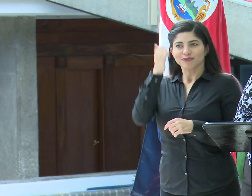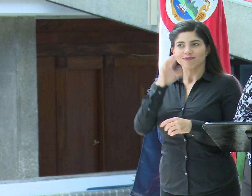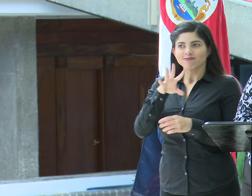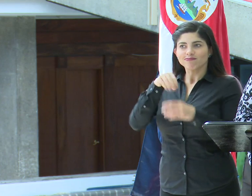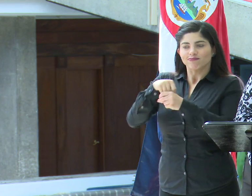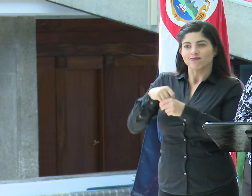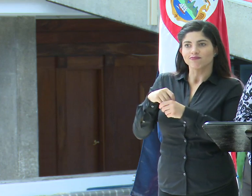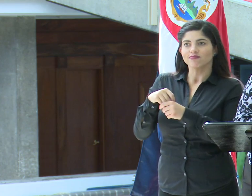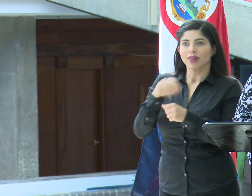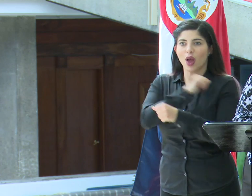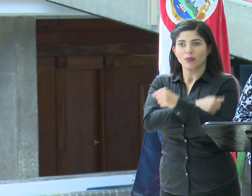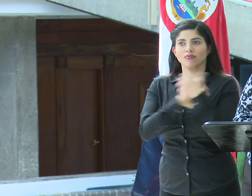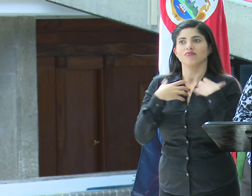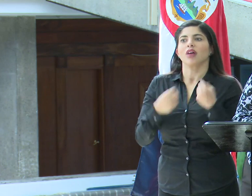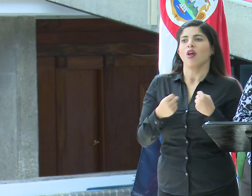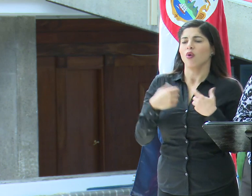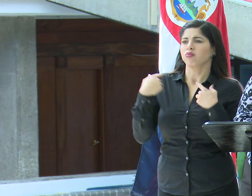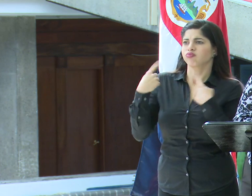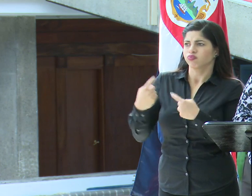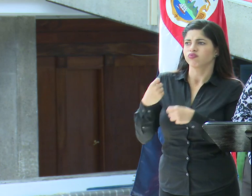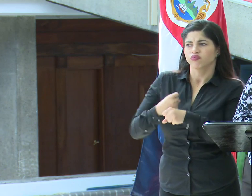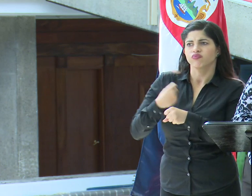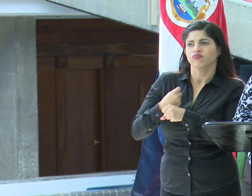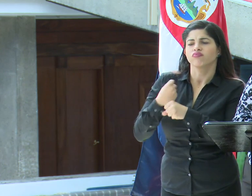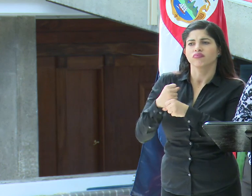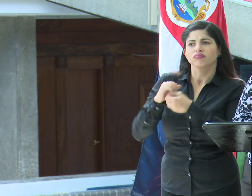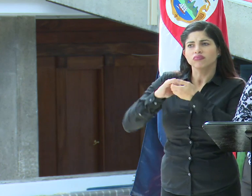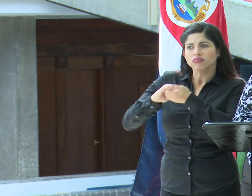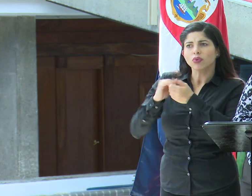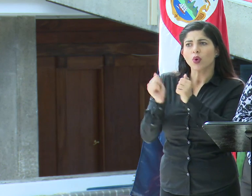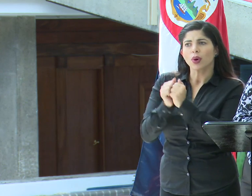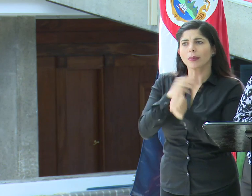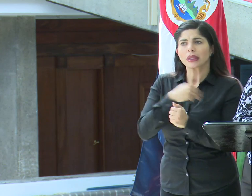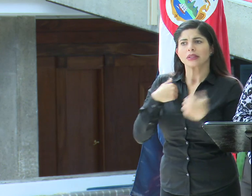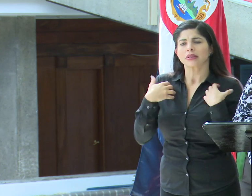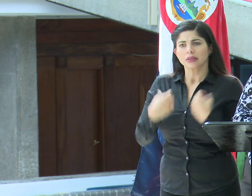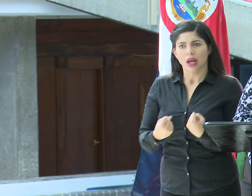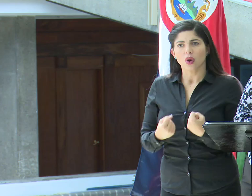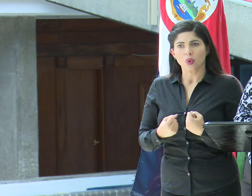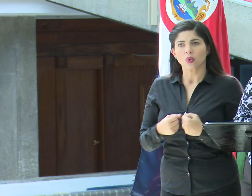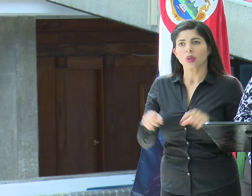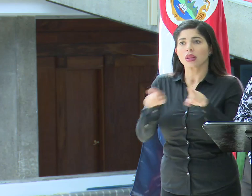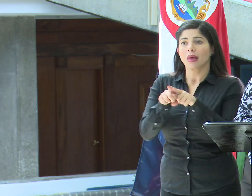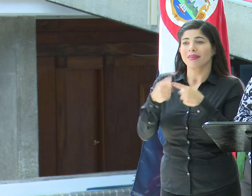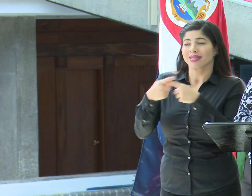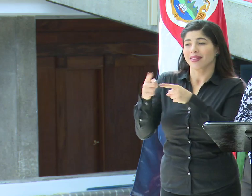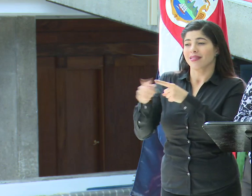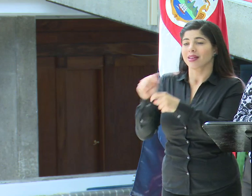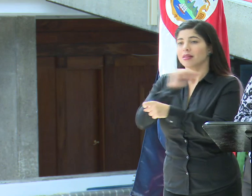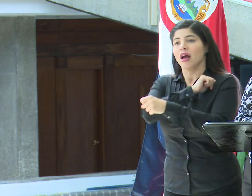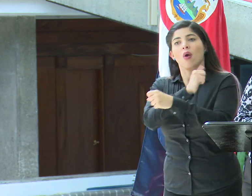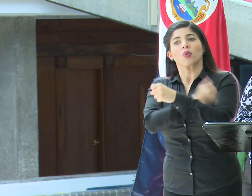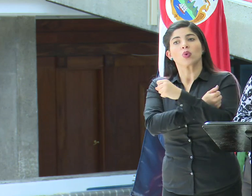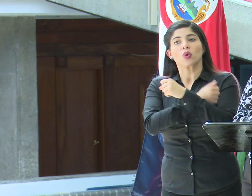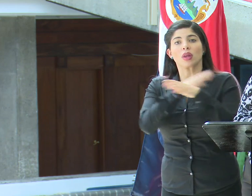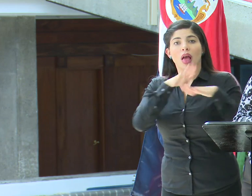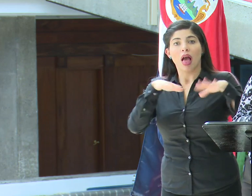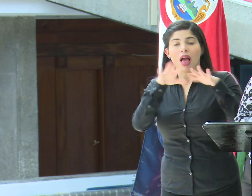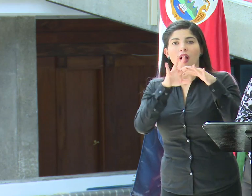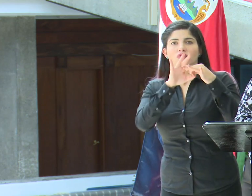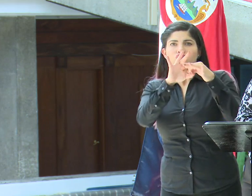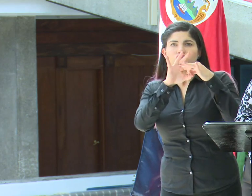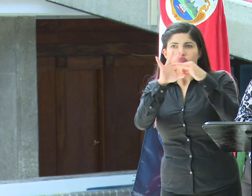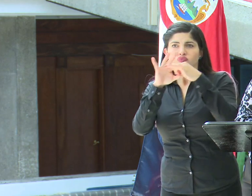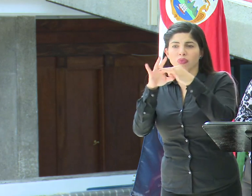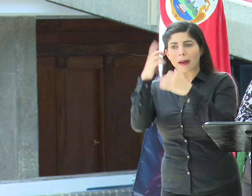de las autoridades de salud, hemos trabajado de la mano con el Ministerio de Salud y las diferentes autoridades de la región para